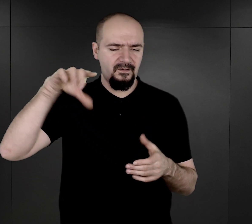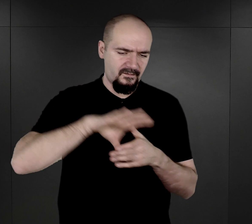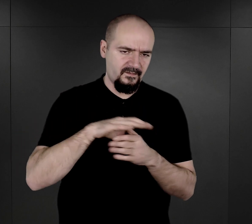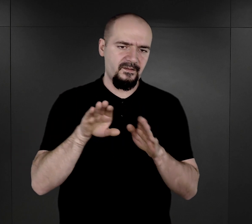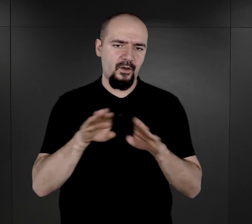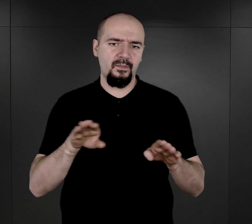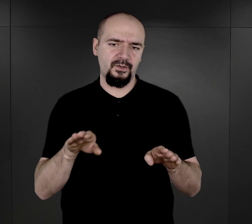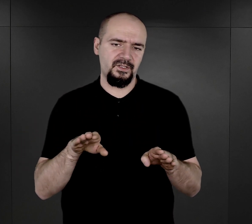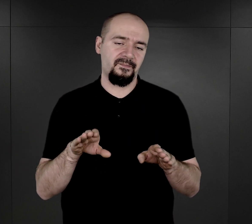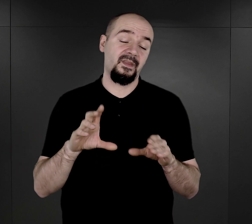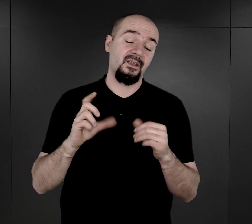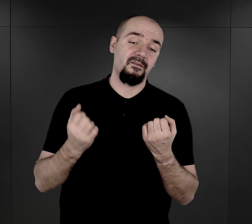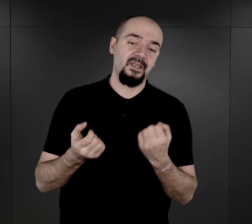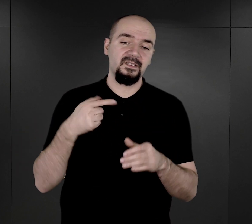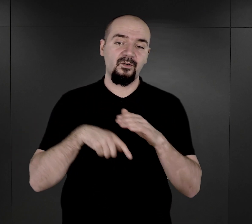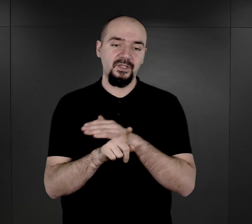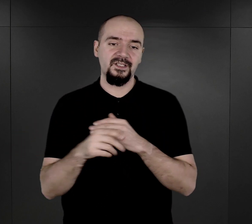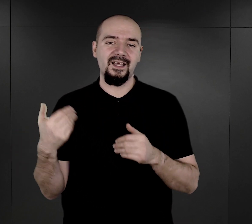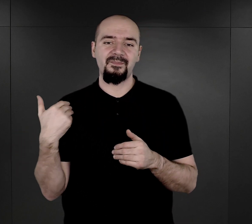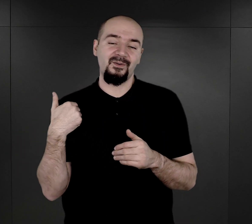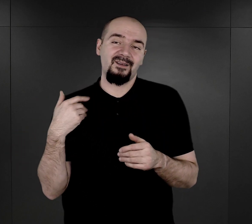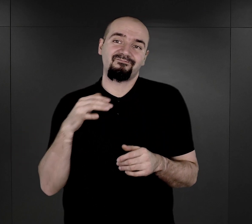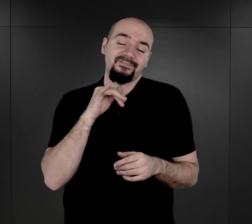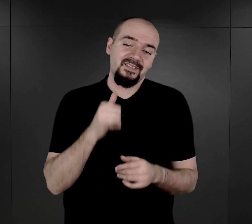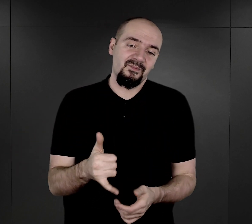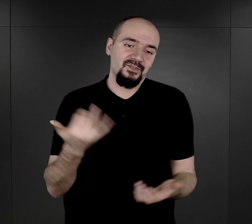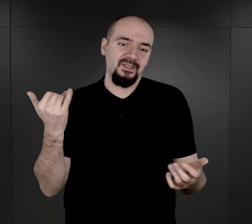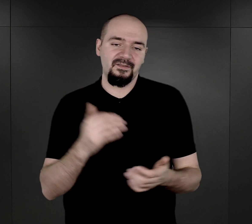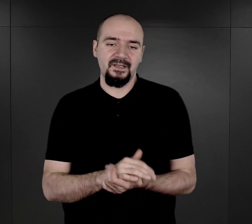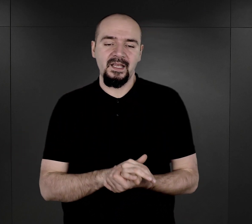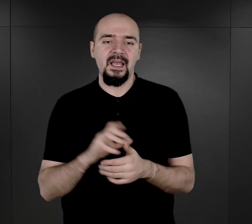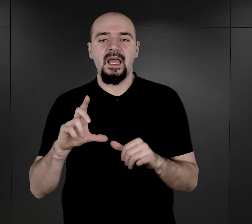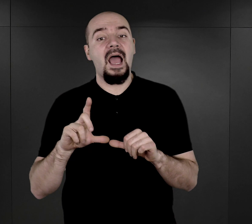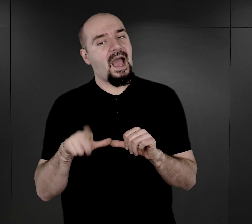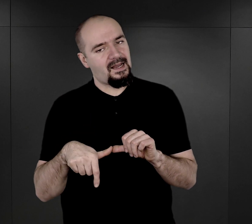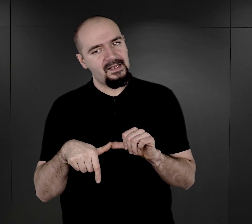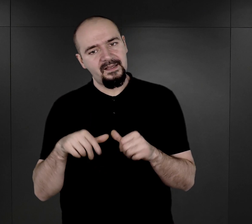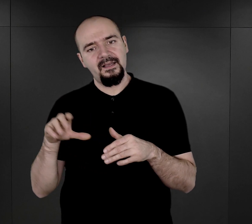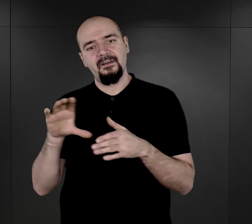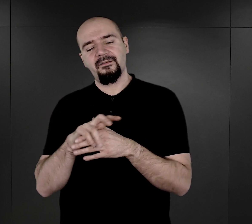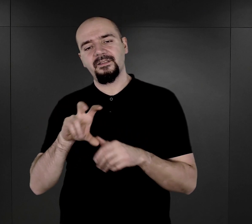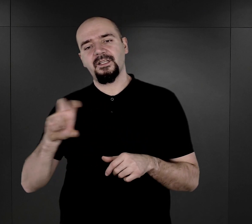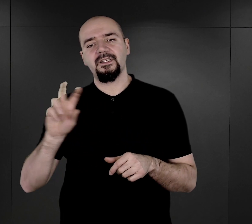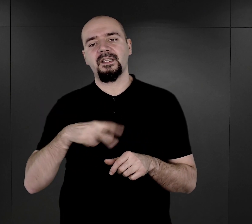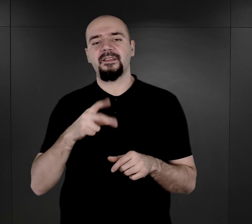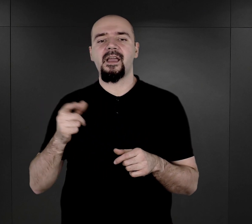ucieczka była właściwie niemożliwa. Aczkolwiek w momencie, kiedy jakąś grupę